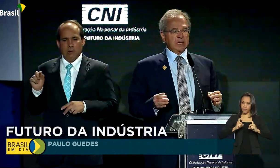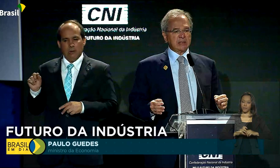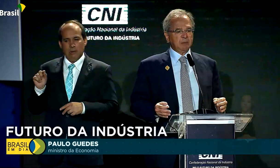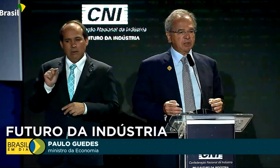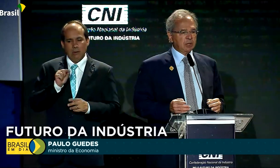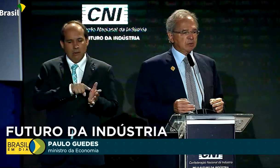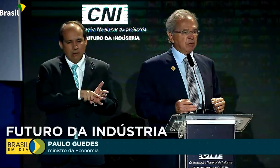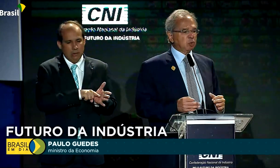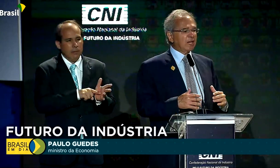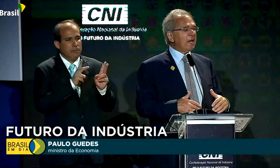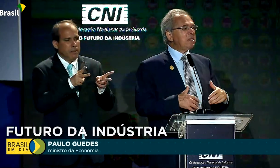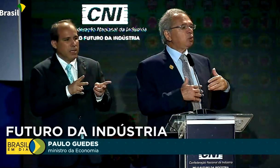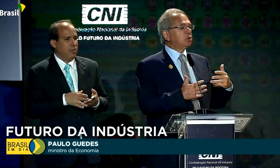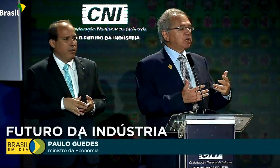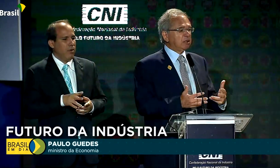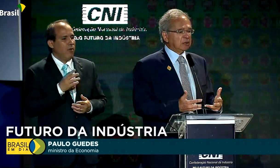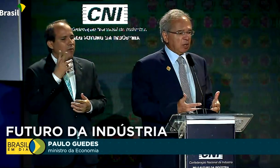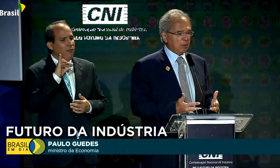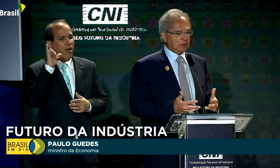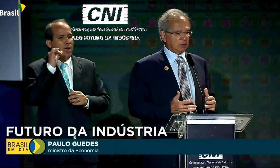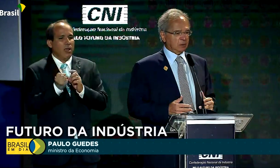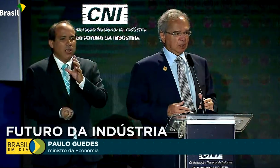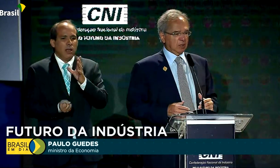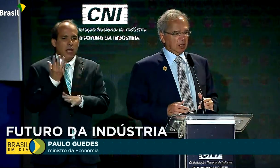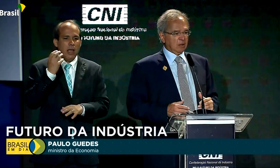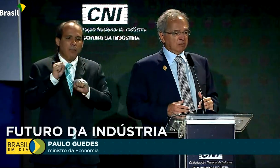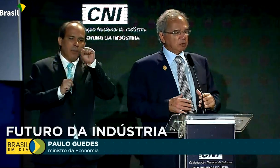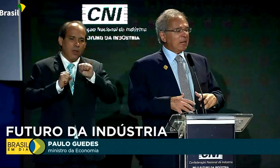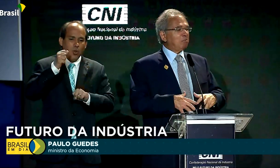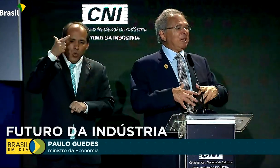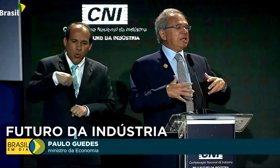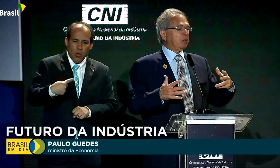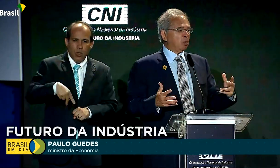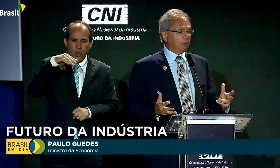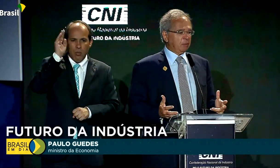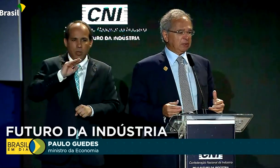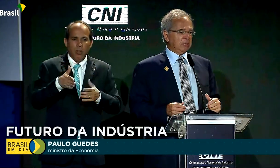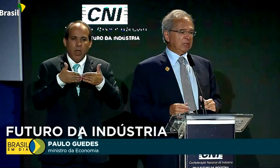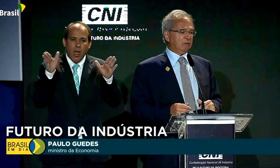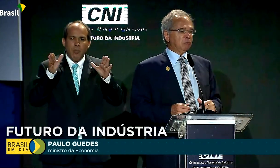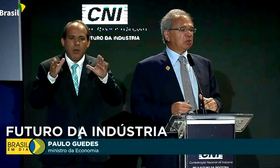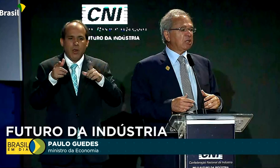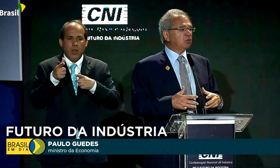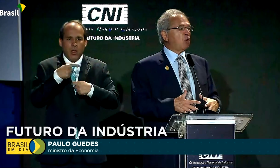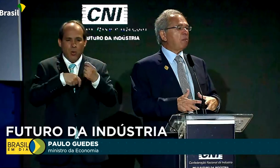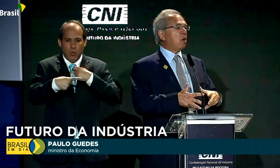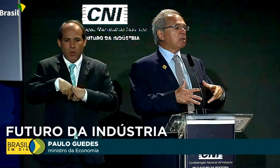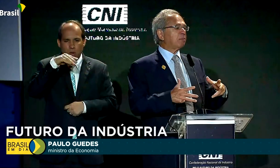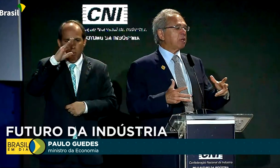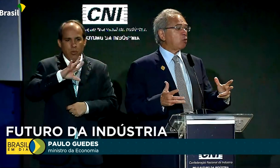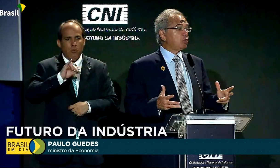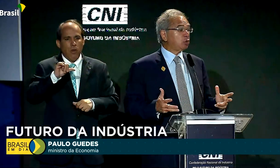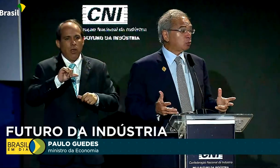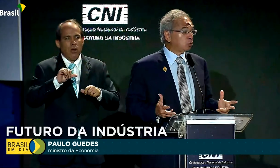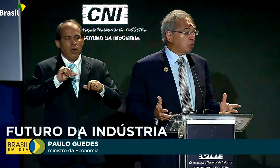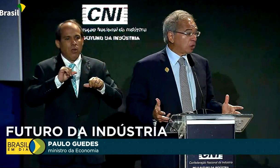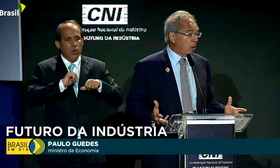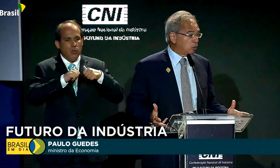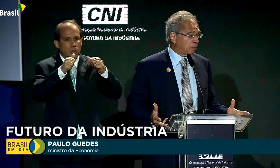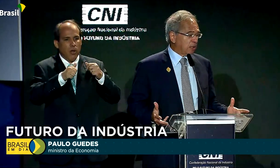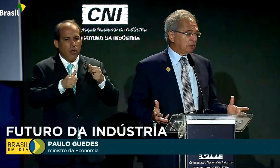diagnóstico é exatamente esse. Vamos reindustrializar o Brasil. Vamos abrir a economia brasileira. Vamos transformar o capital